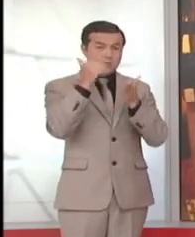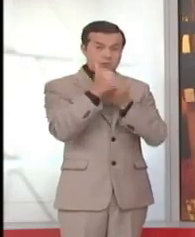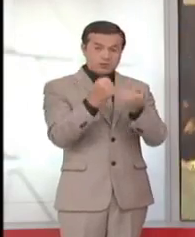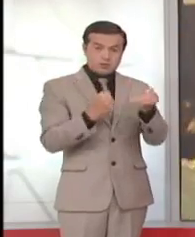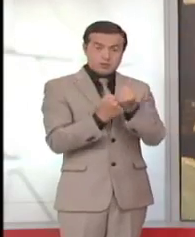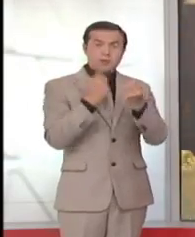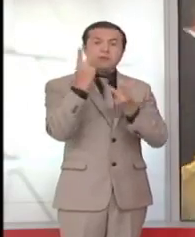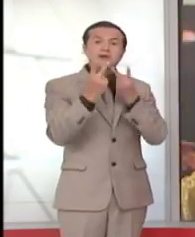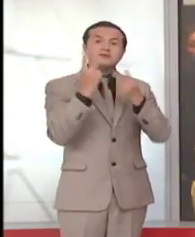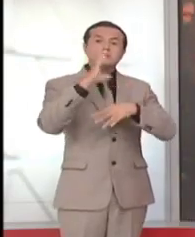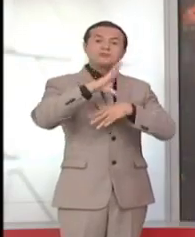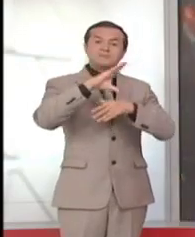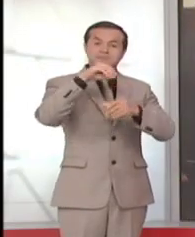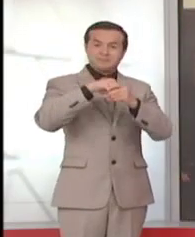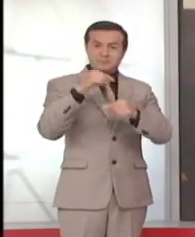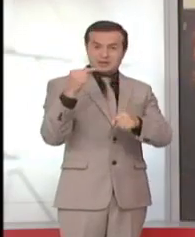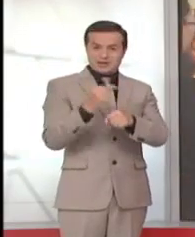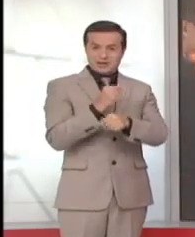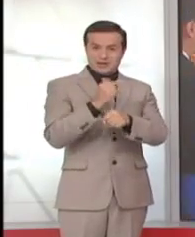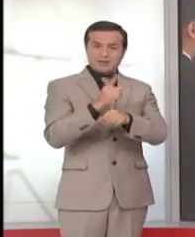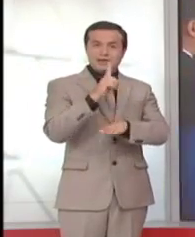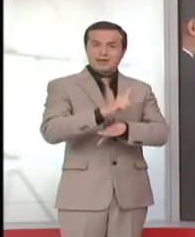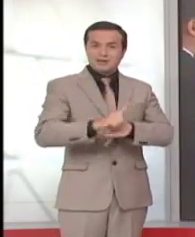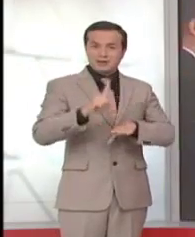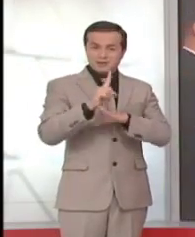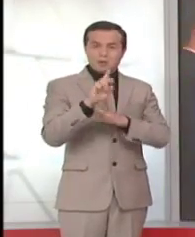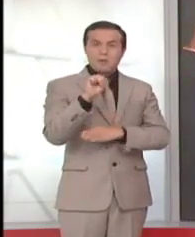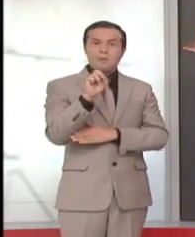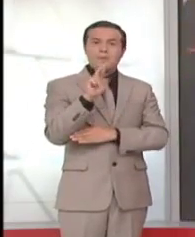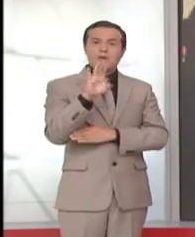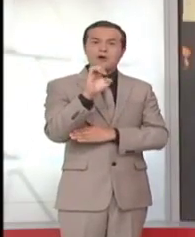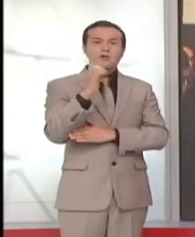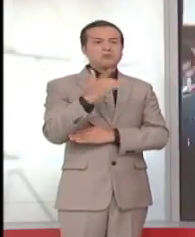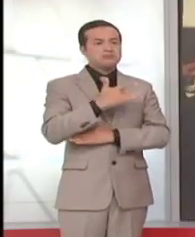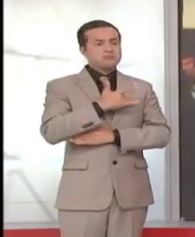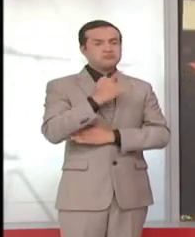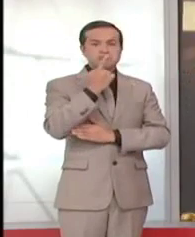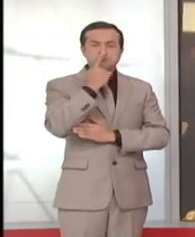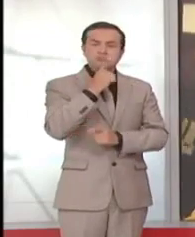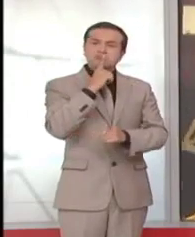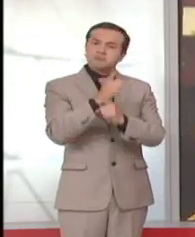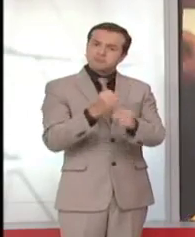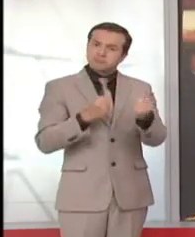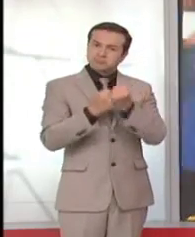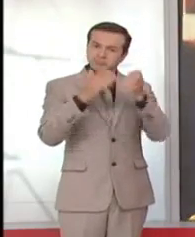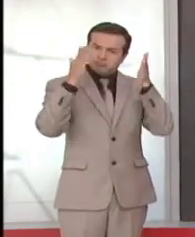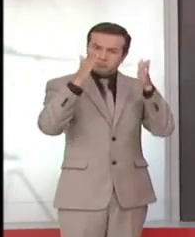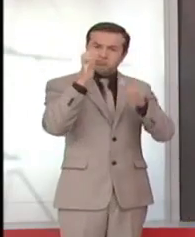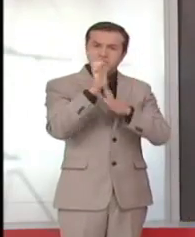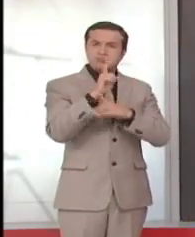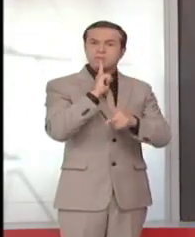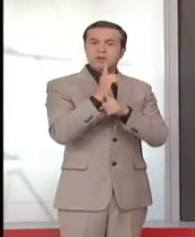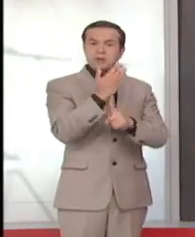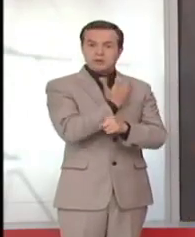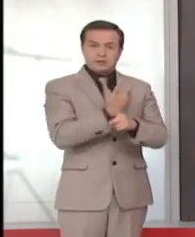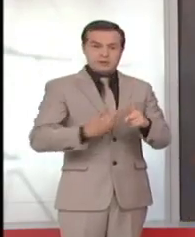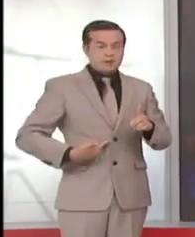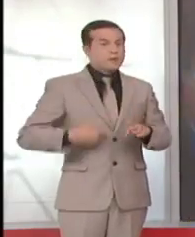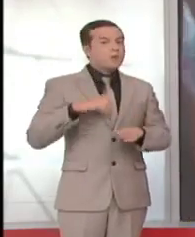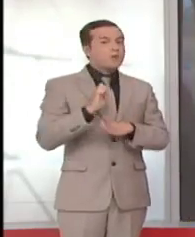Allí su gerente ejecutivo y director de inversiones, Mark Combs, se mostró muy interesado en apostarle al Ecuador. El presidente de la República, Lenín Moreno, por su parte,